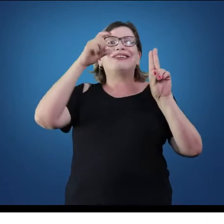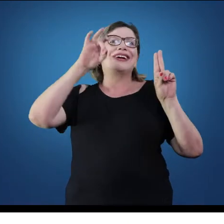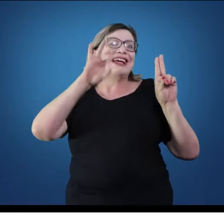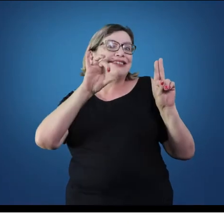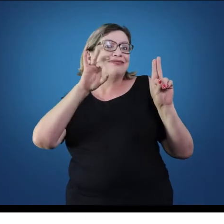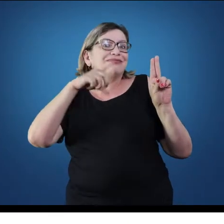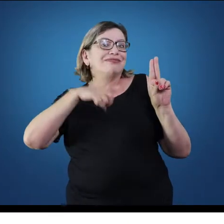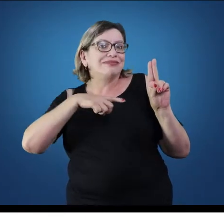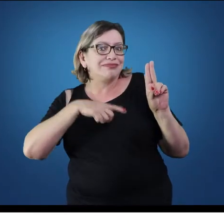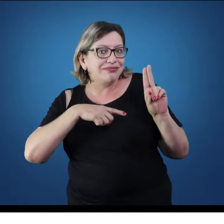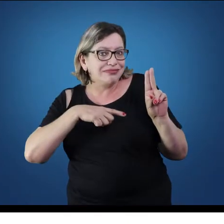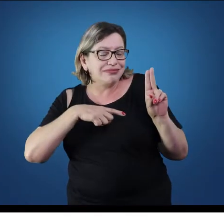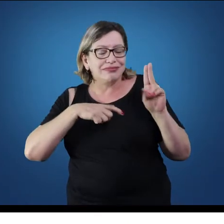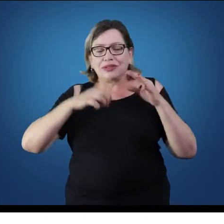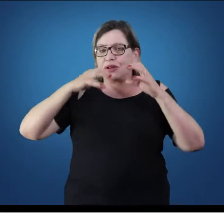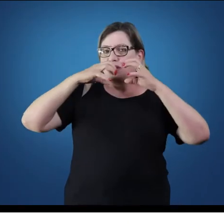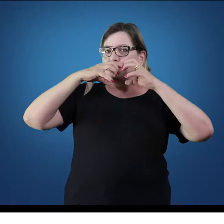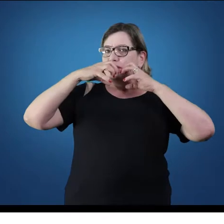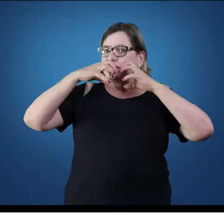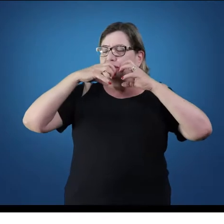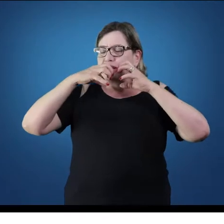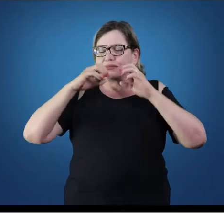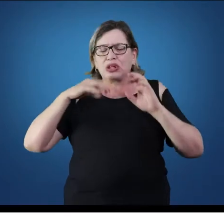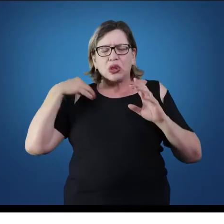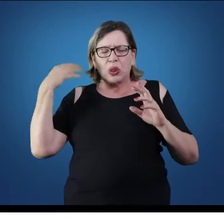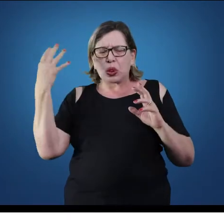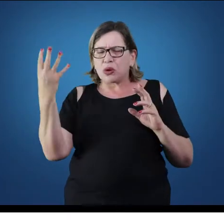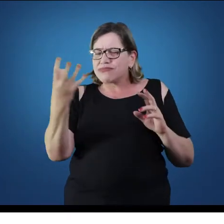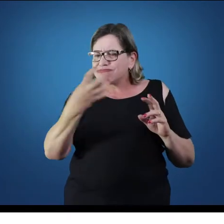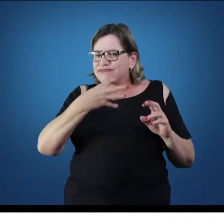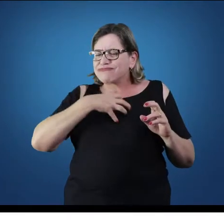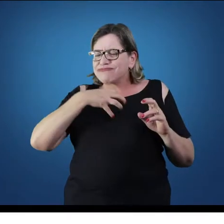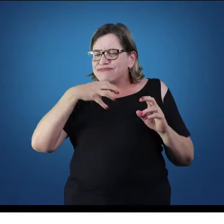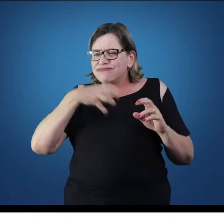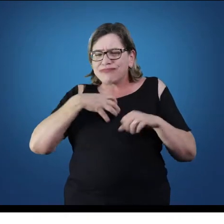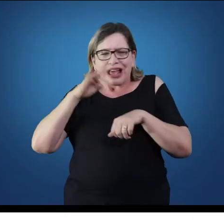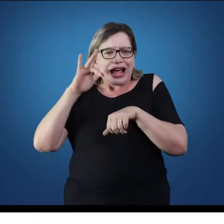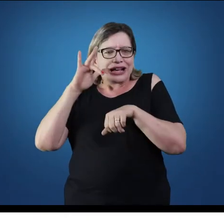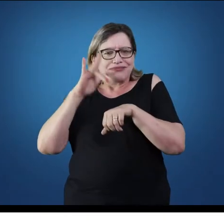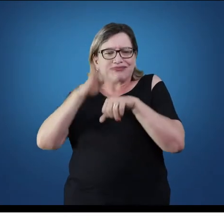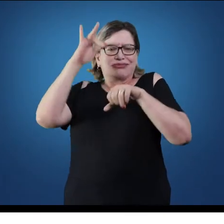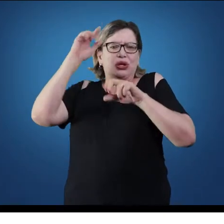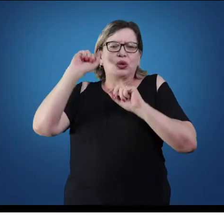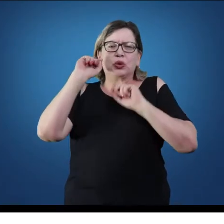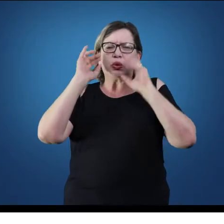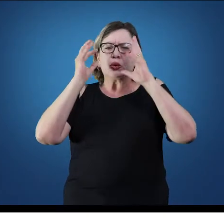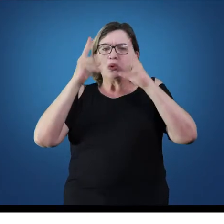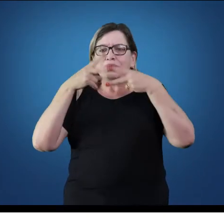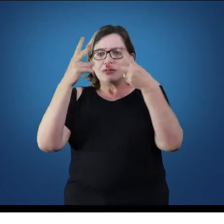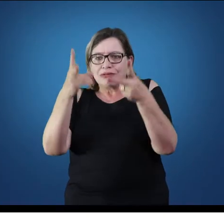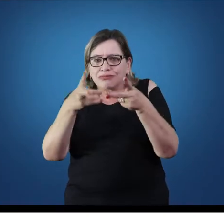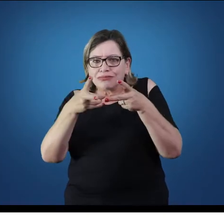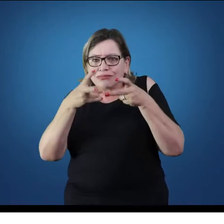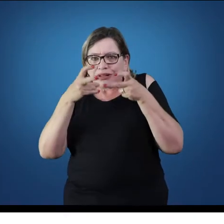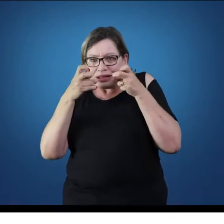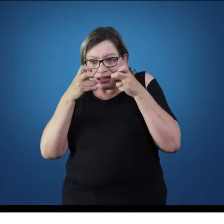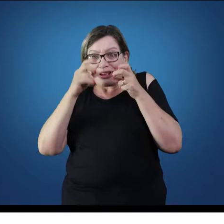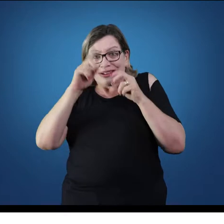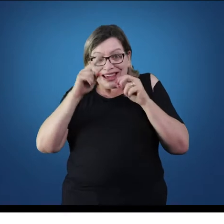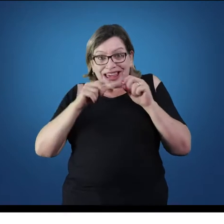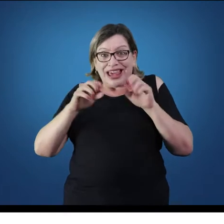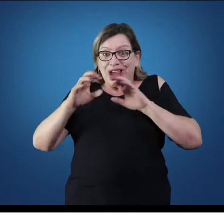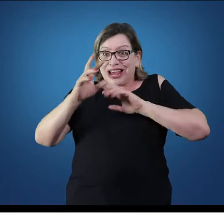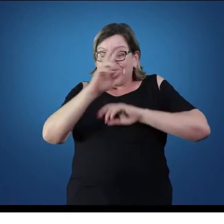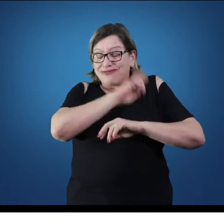dizendo, sistema nervoso, de todas as nossas sensações, todas as nossas percepções do corpo são colocadas por ele.